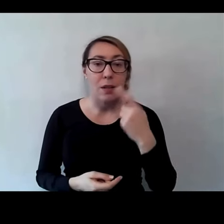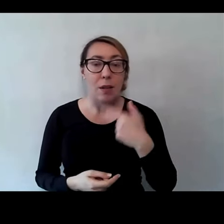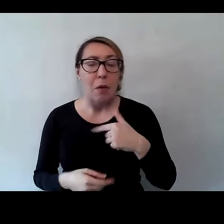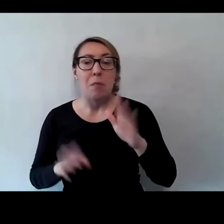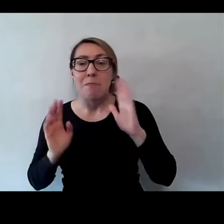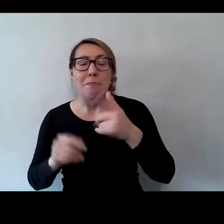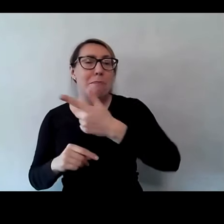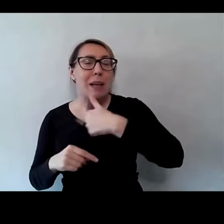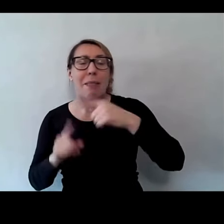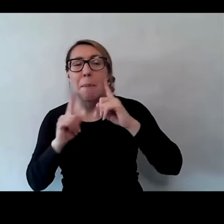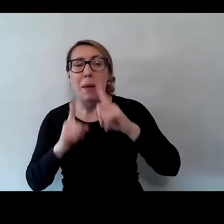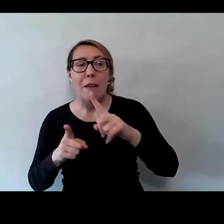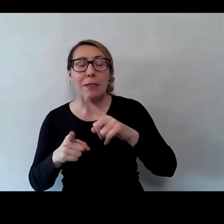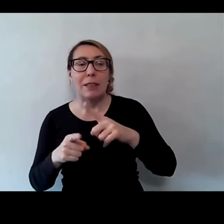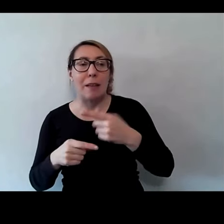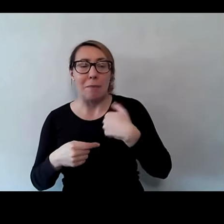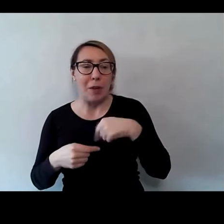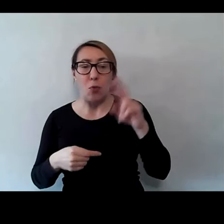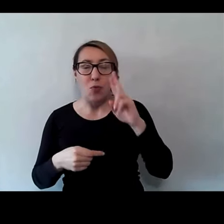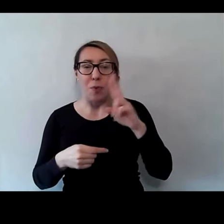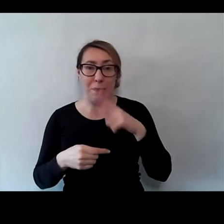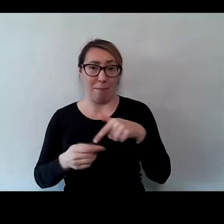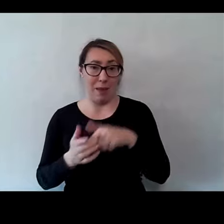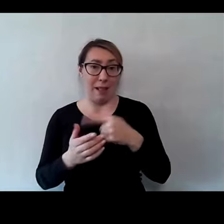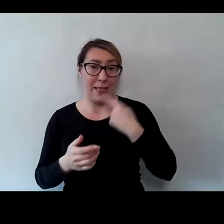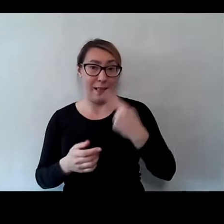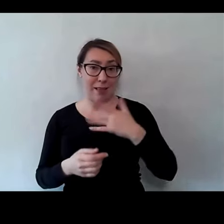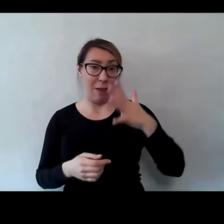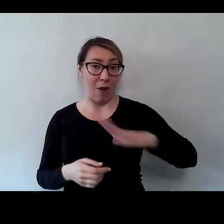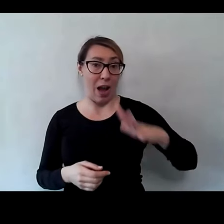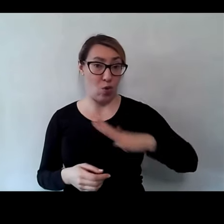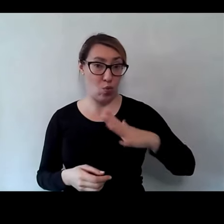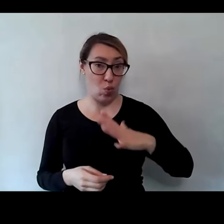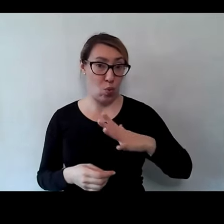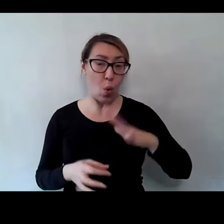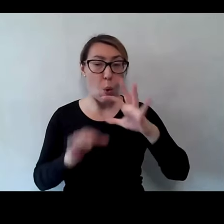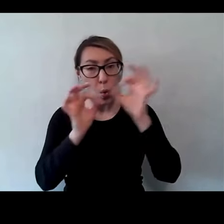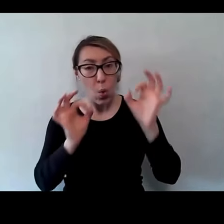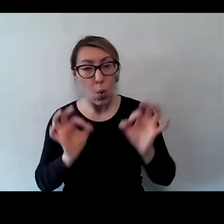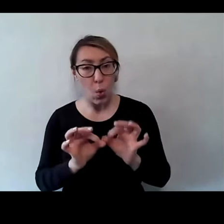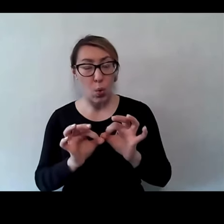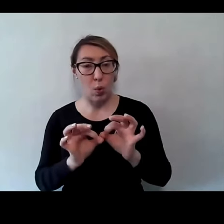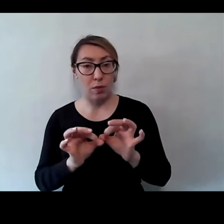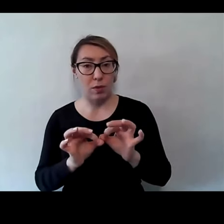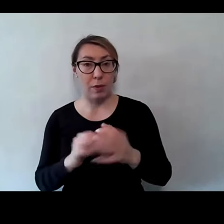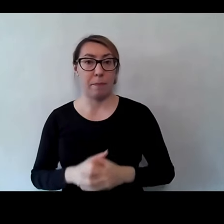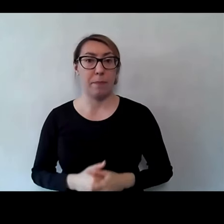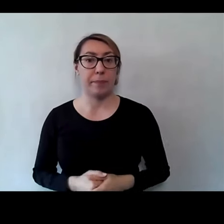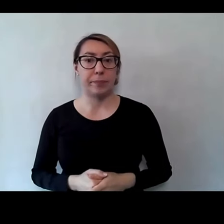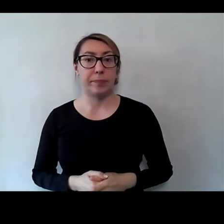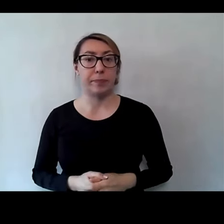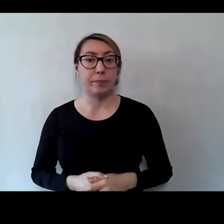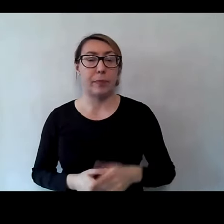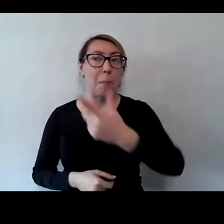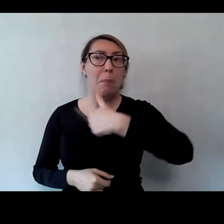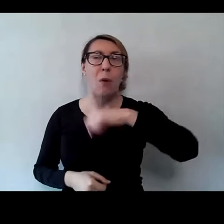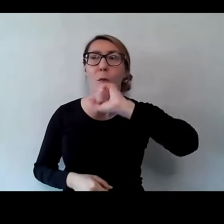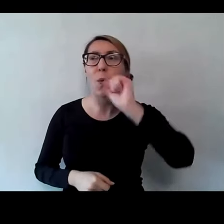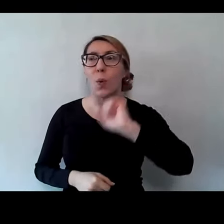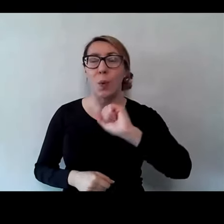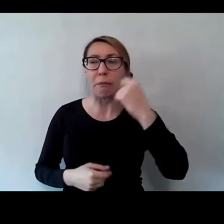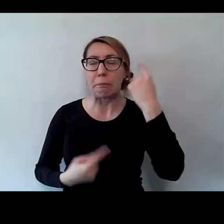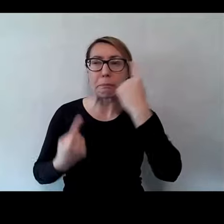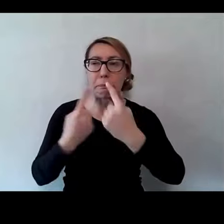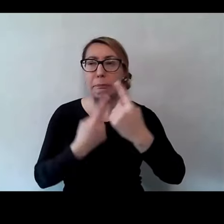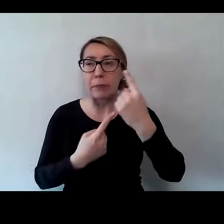doceniamy absolutnie wartości języka, jaki przyswoiliśmy. My nie zastanawiamy się